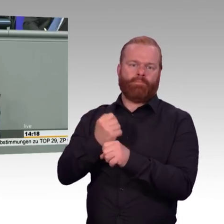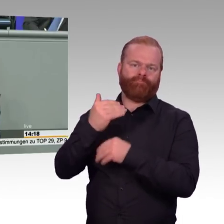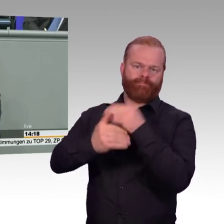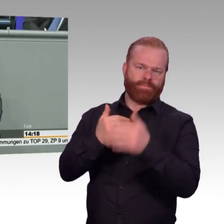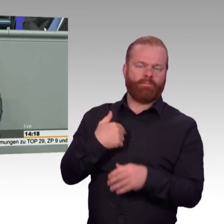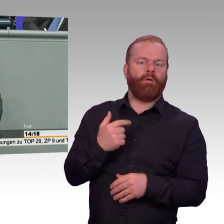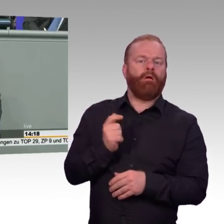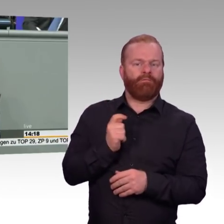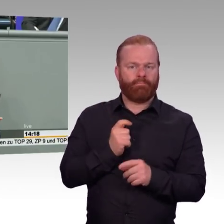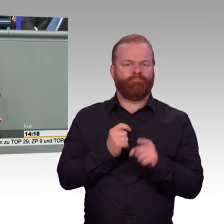Sektor-Konzepten.